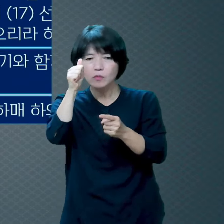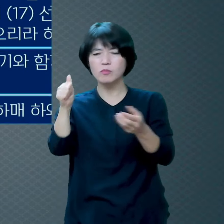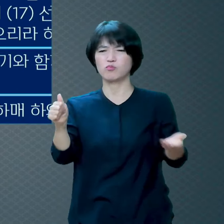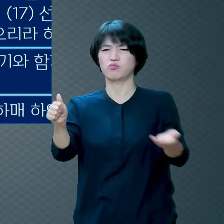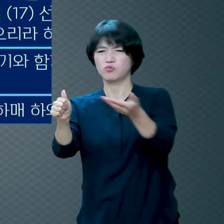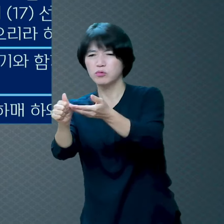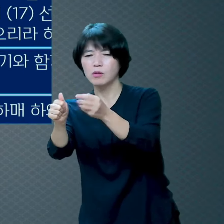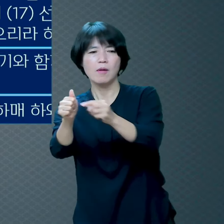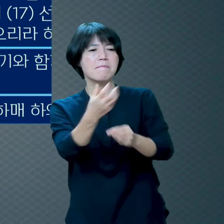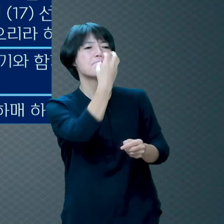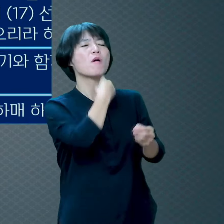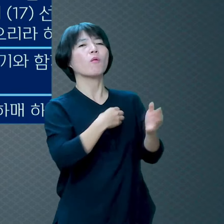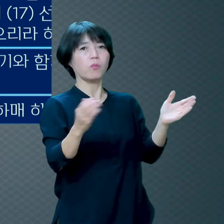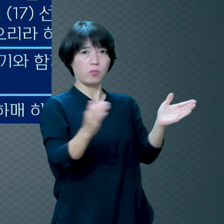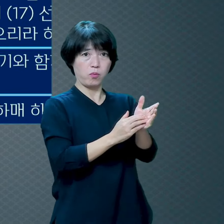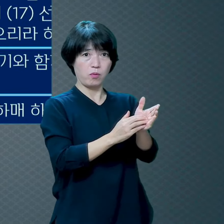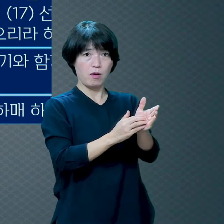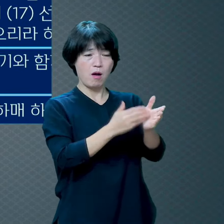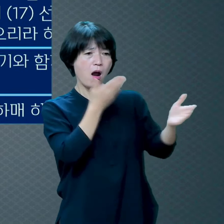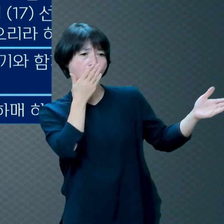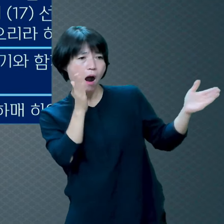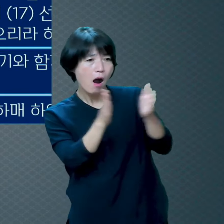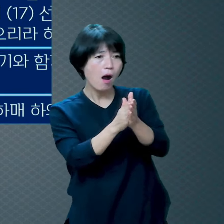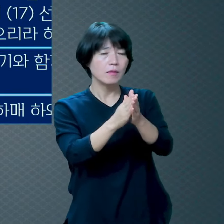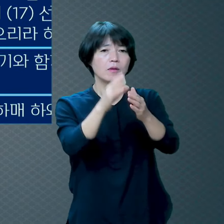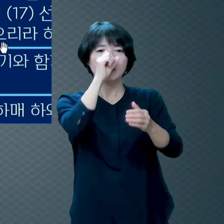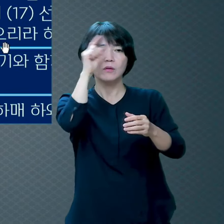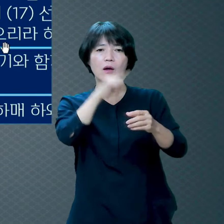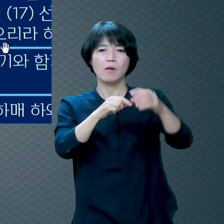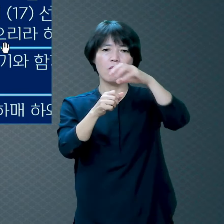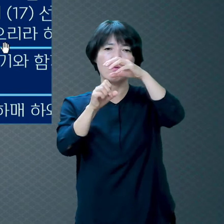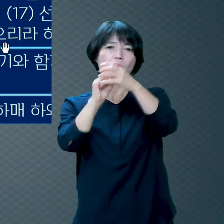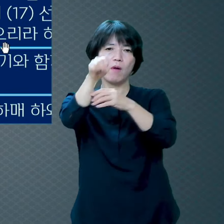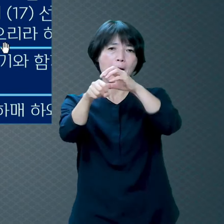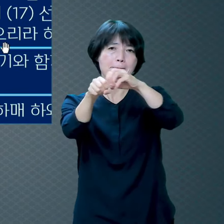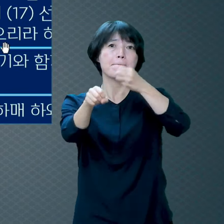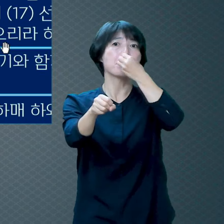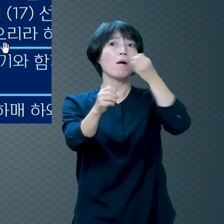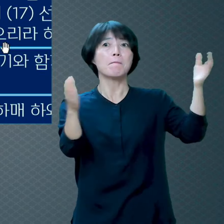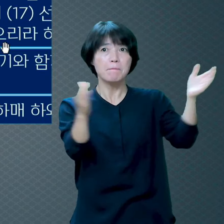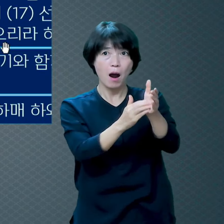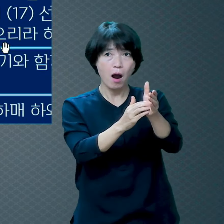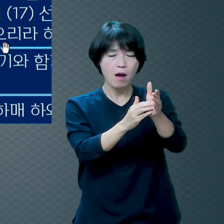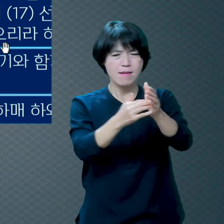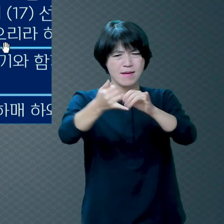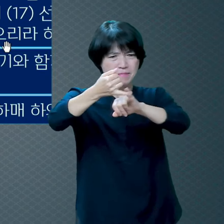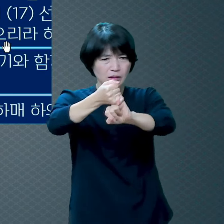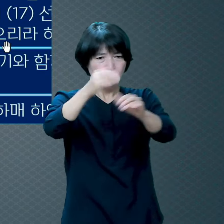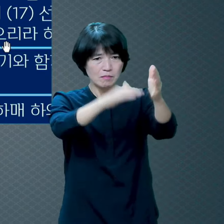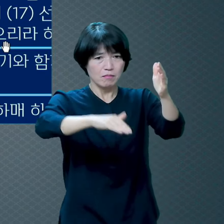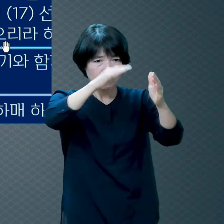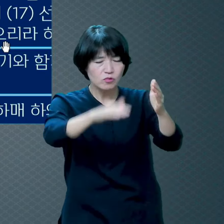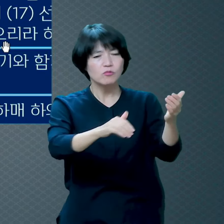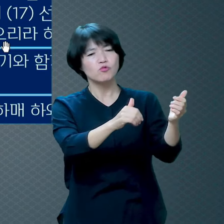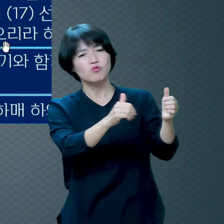먹는 날에는 어떻게 된대요? 정령 죽으리라 그럼 죽어야 돼요